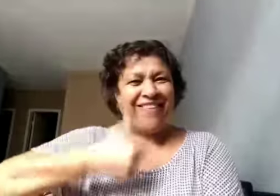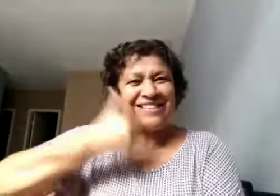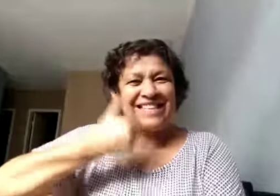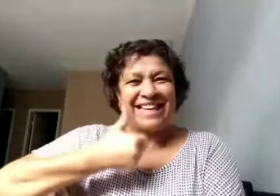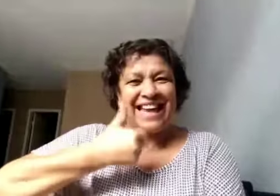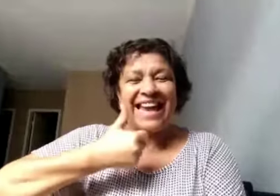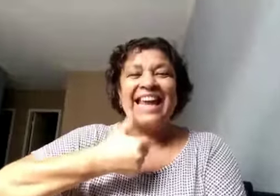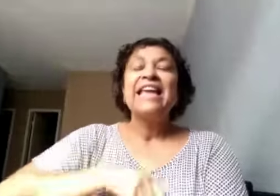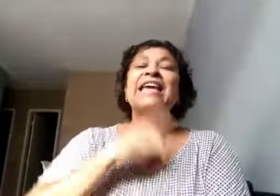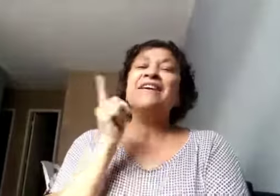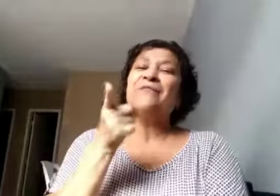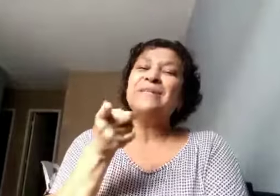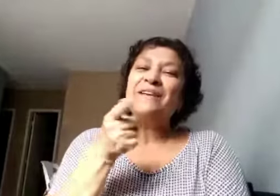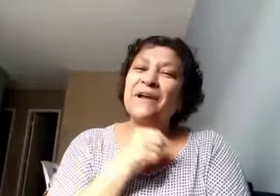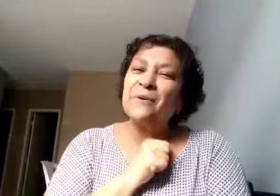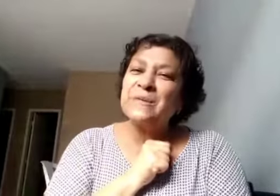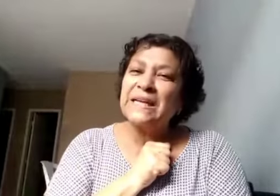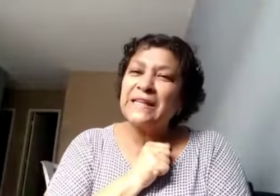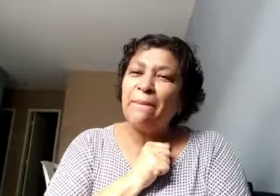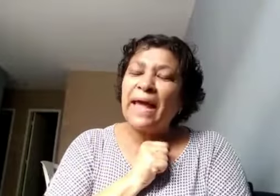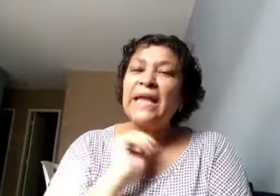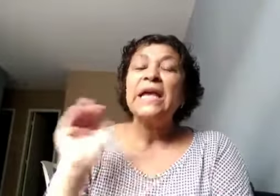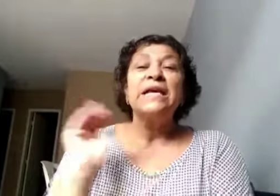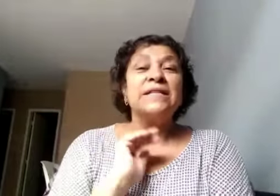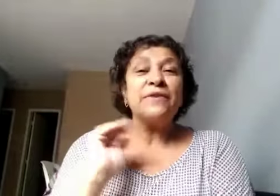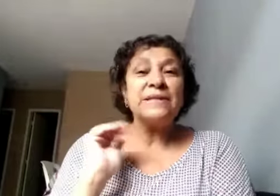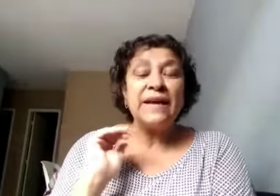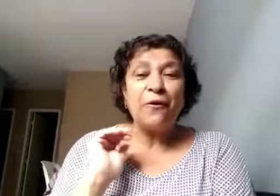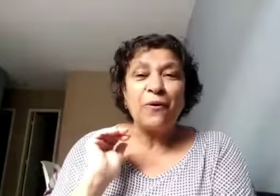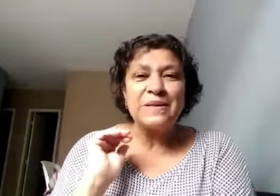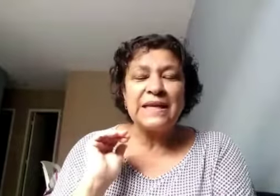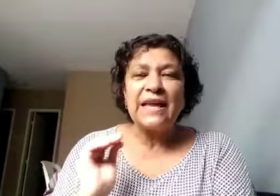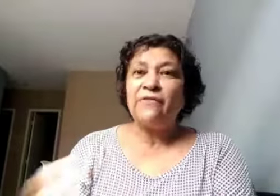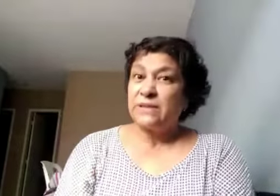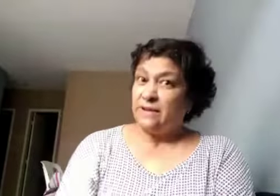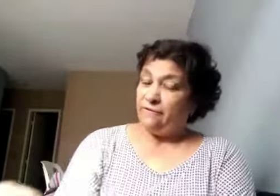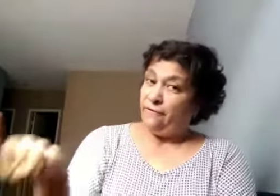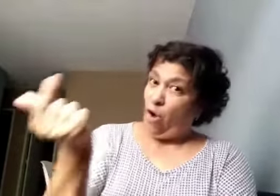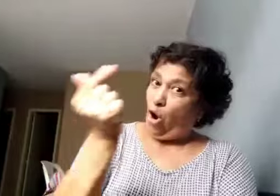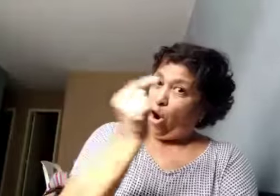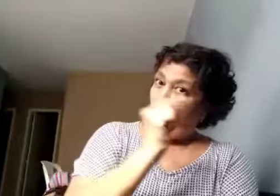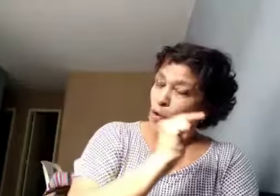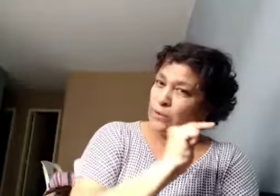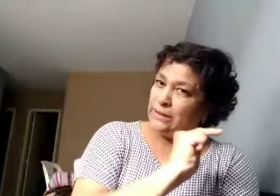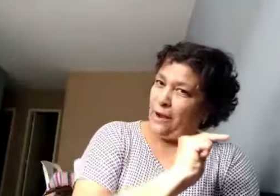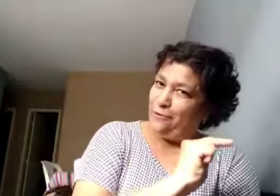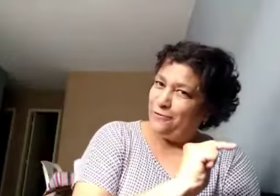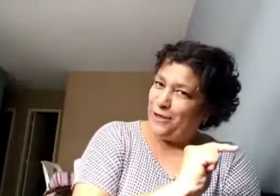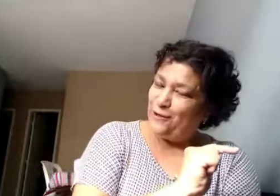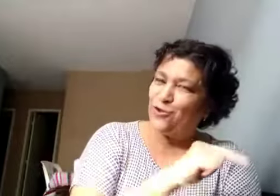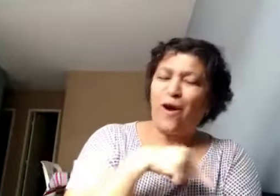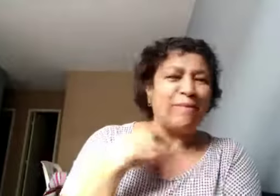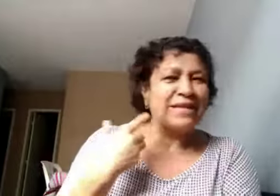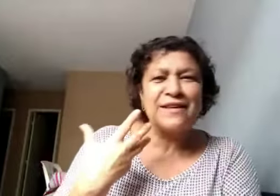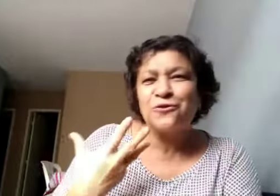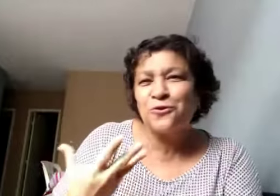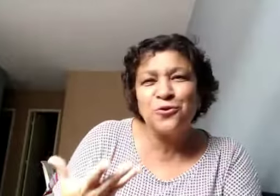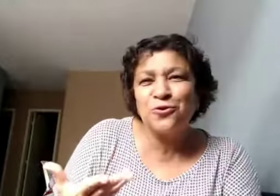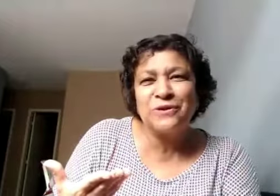consegui. E você vai conseguir também. Se você não conseguir, você volta o vídeo e começa tudo